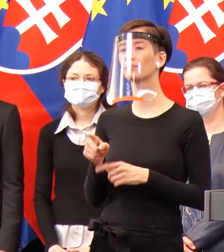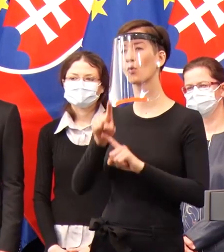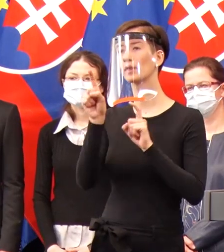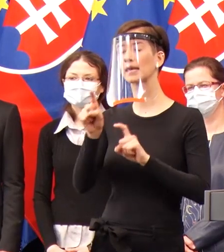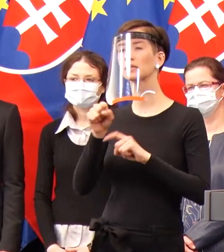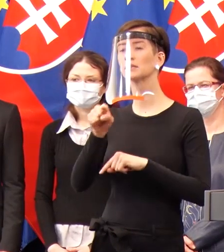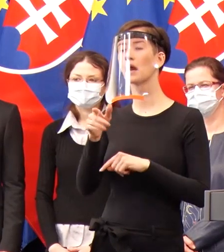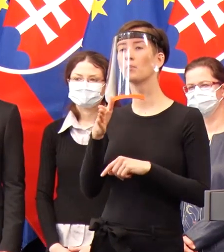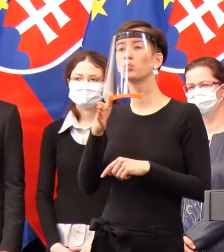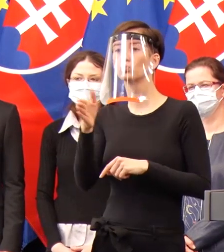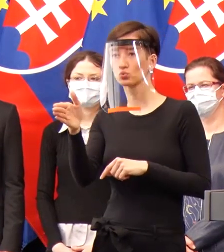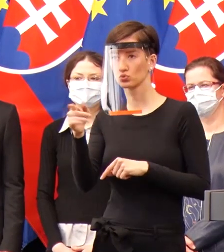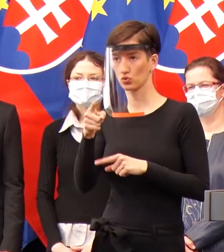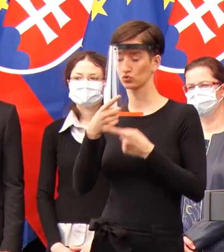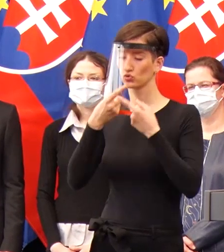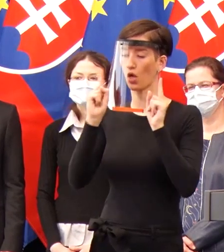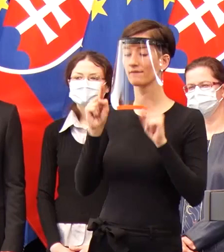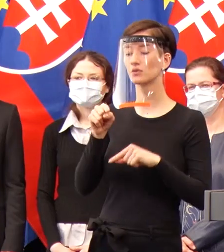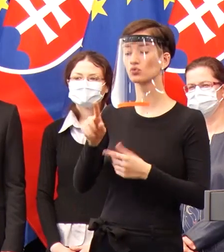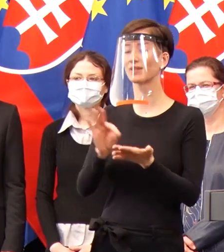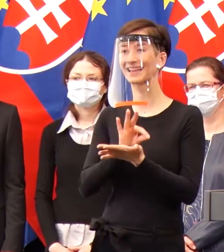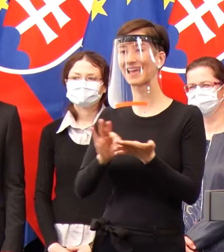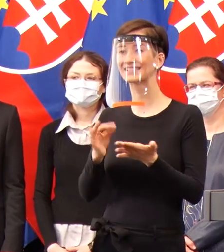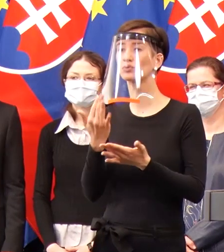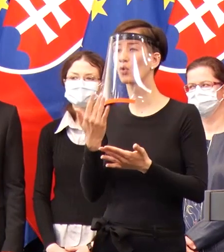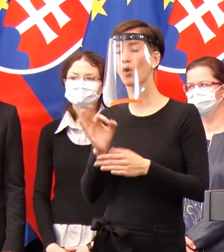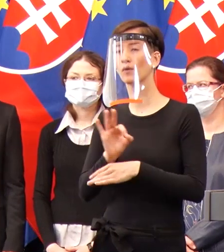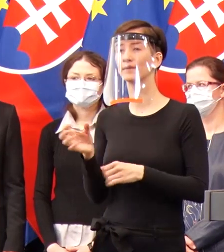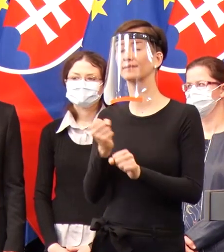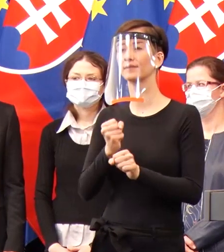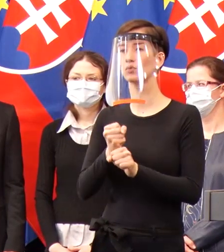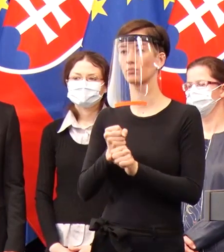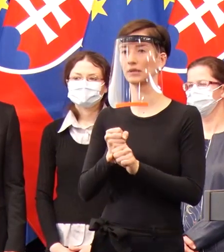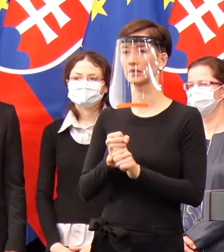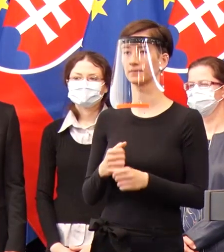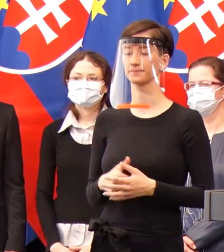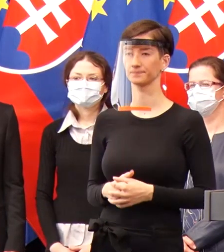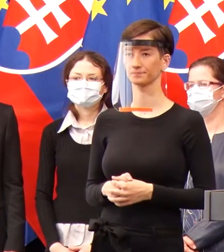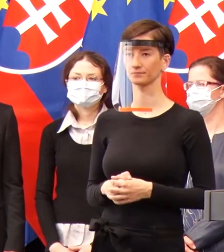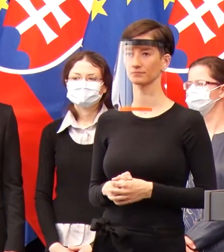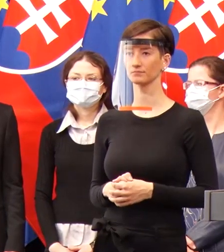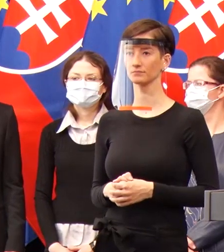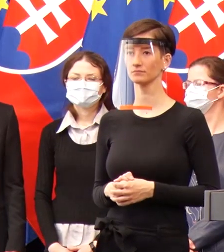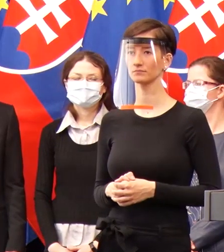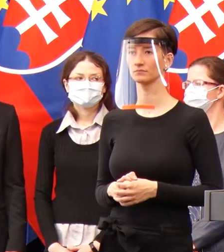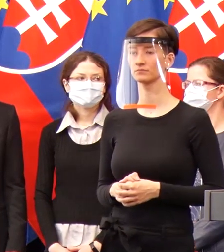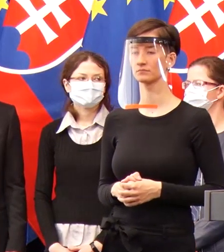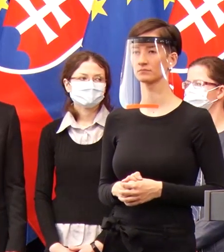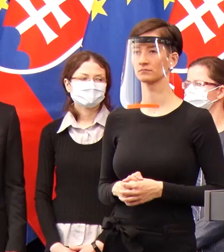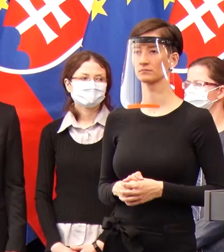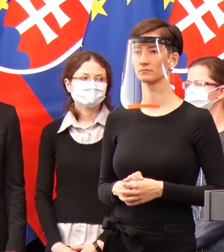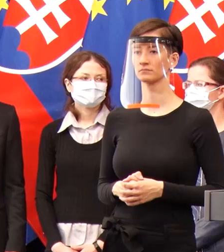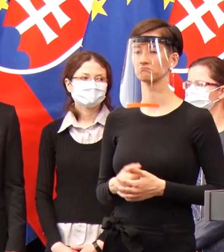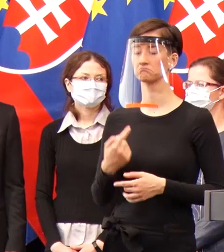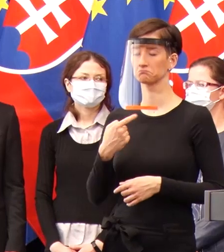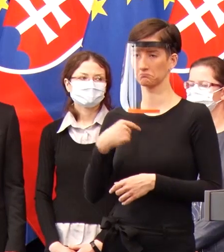budeme schopní vyrobiť takýchto testov a za aký čas, napríklad v prípade nejakého núdzového stavu. Tak si myslím, že týchto